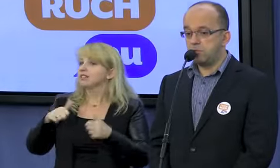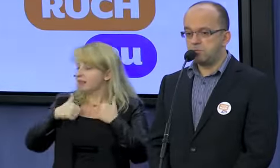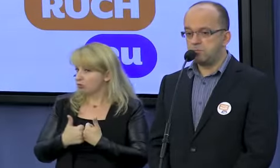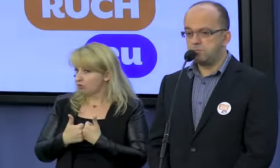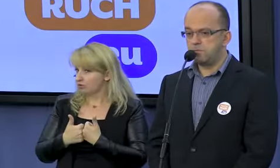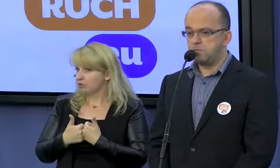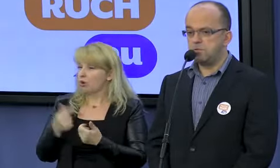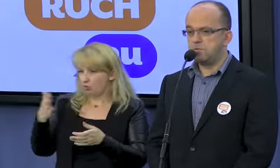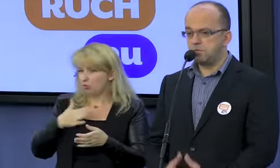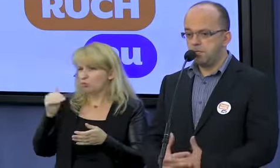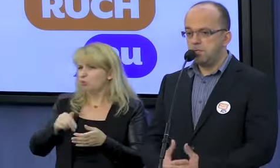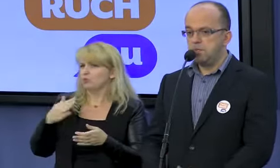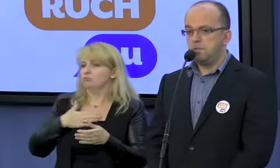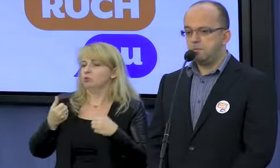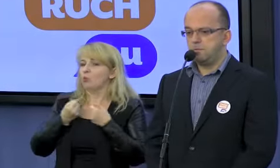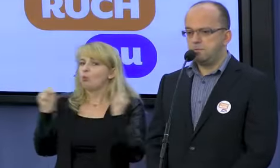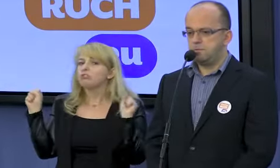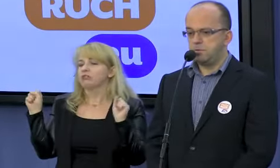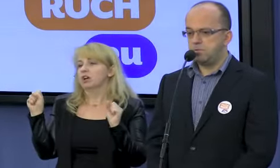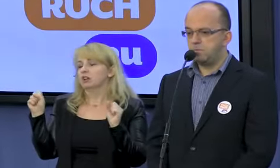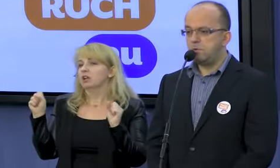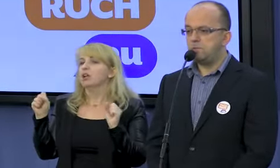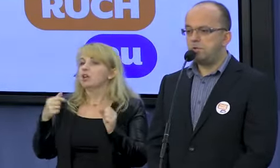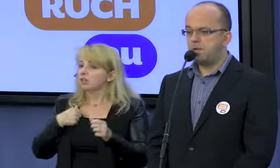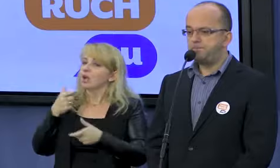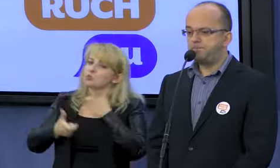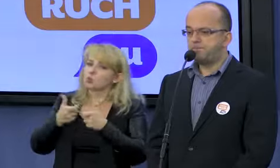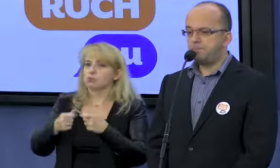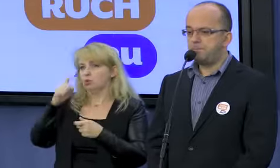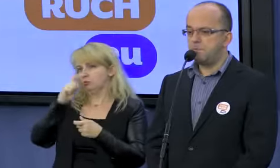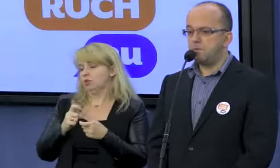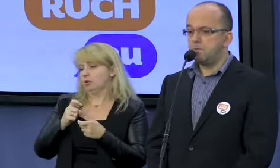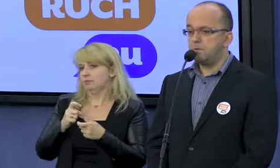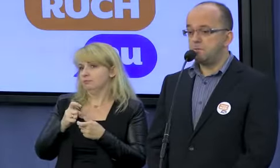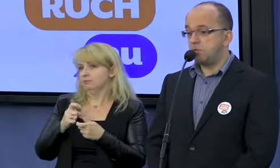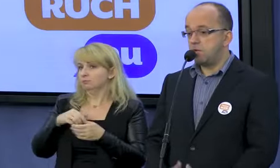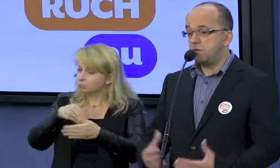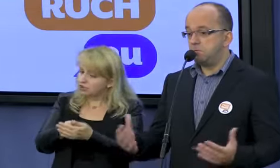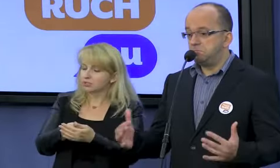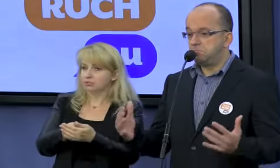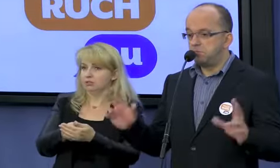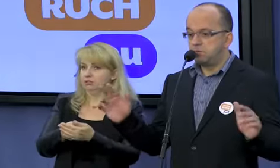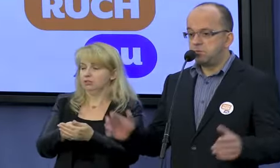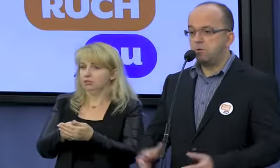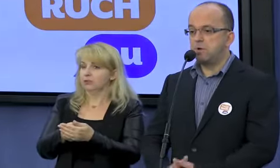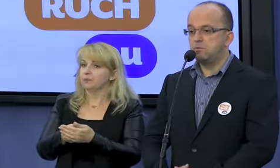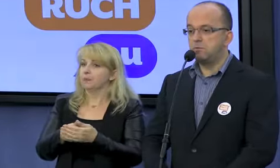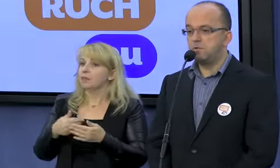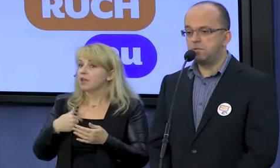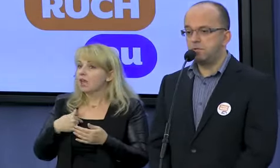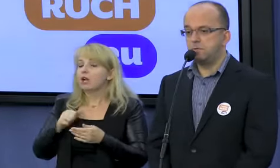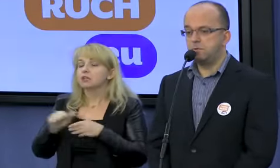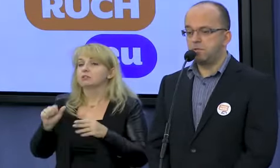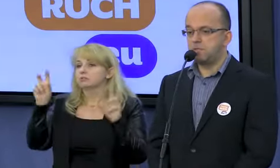autentyczną powiedzieć, że postąpiłem źle, że jako w cudzysłowie